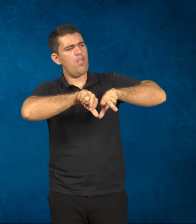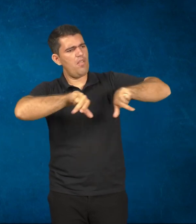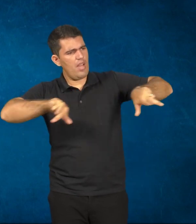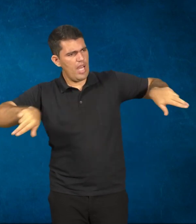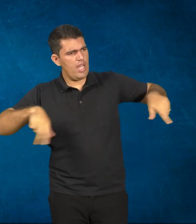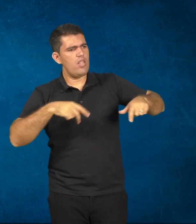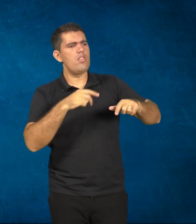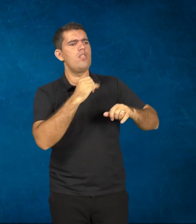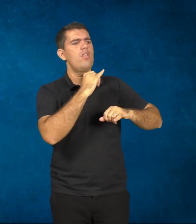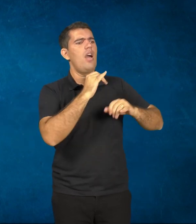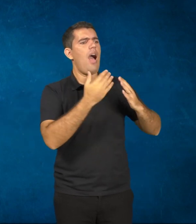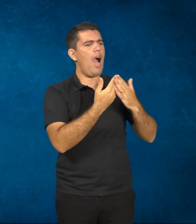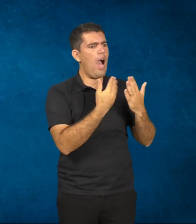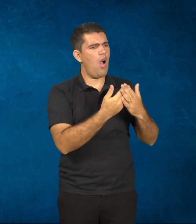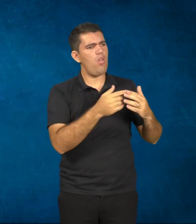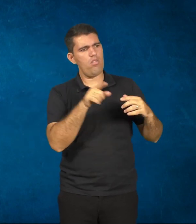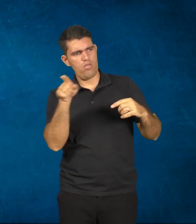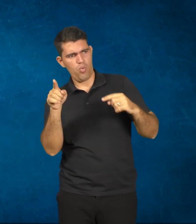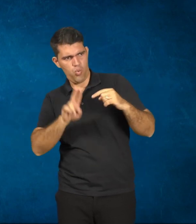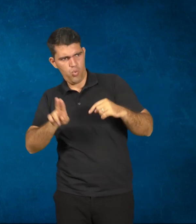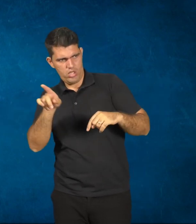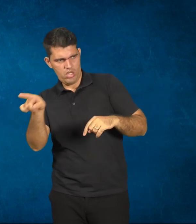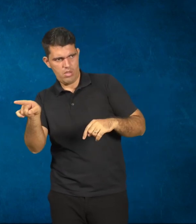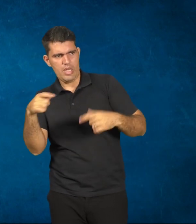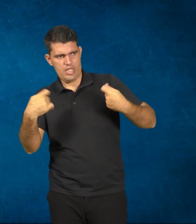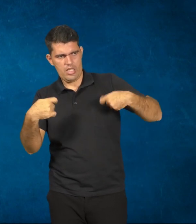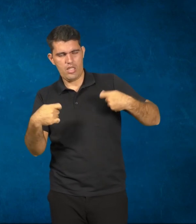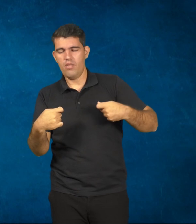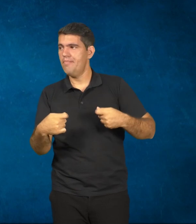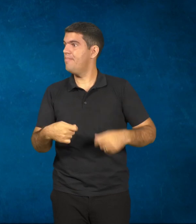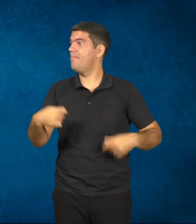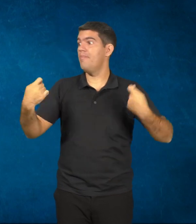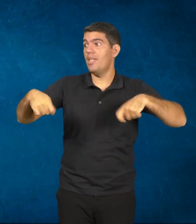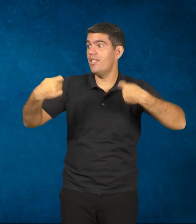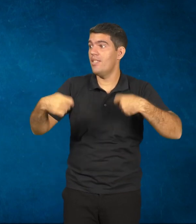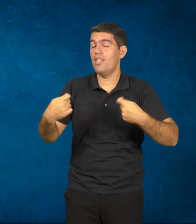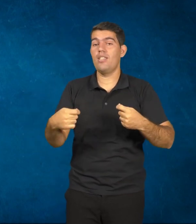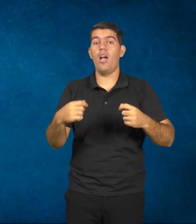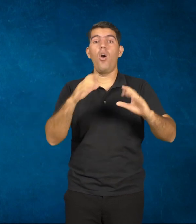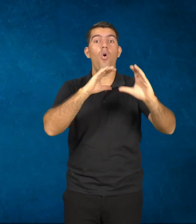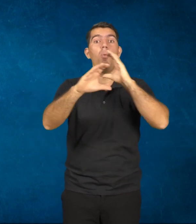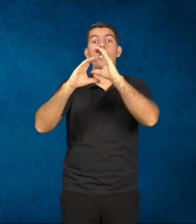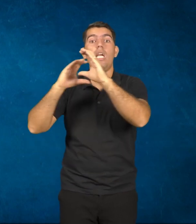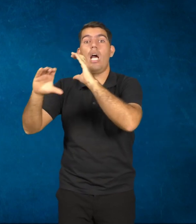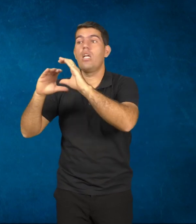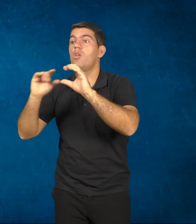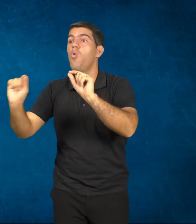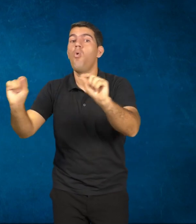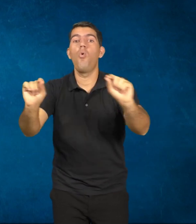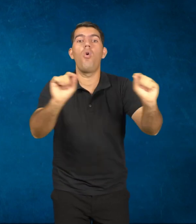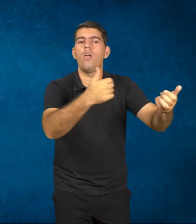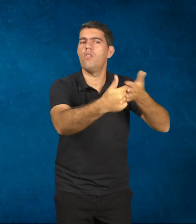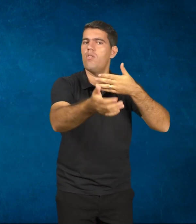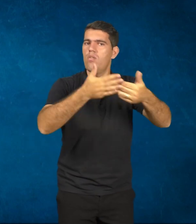partir dessas ferramentas? Sem dúvida, sem dúvida, de toda forma de comunicação, a gente